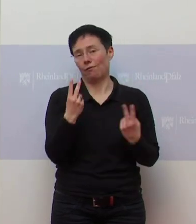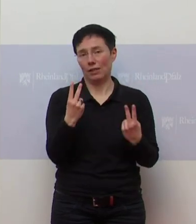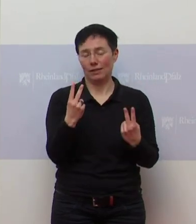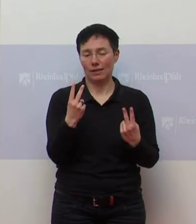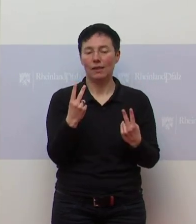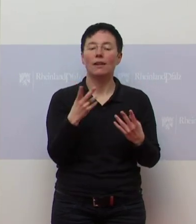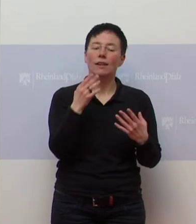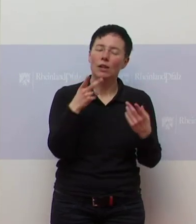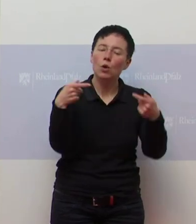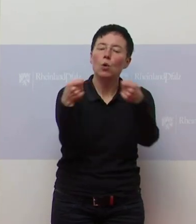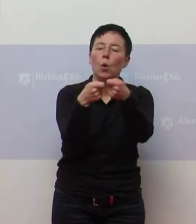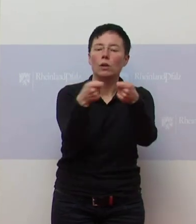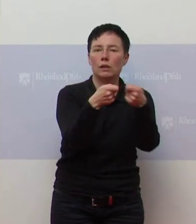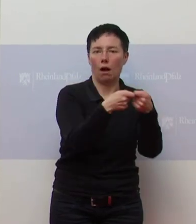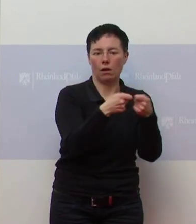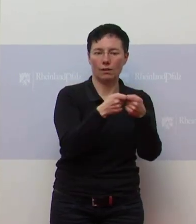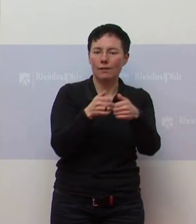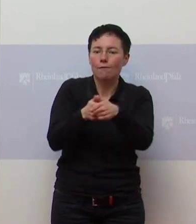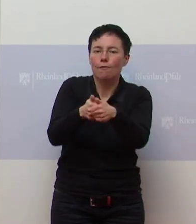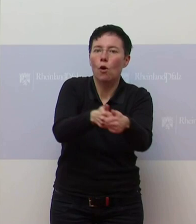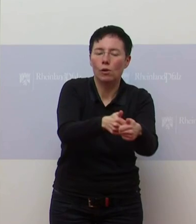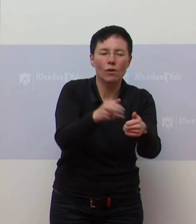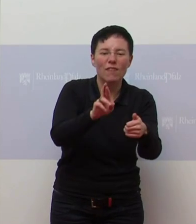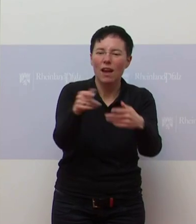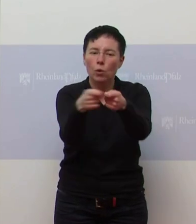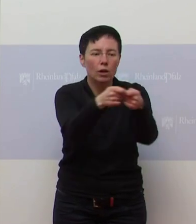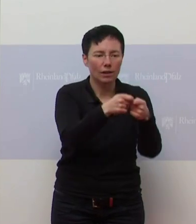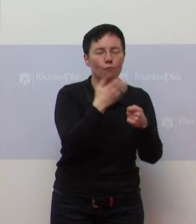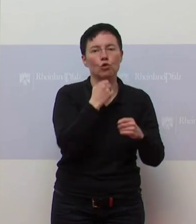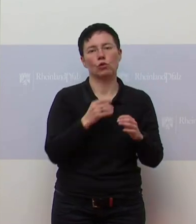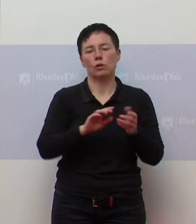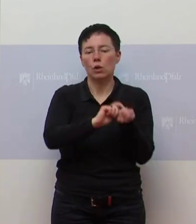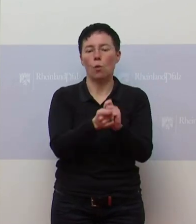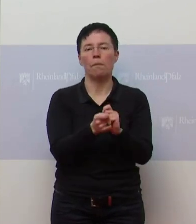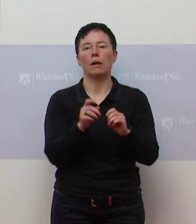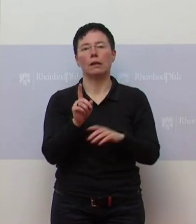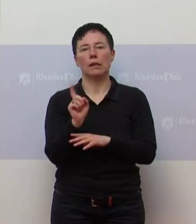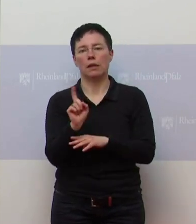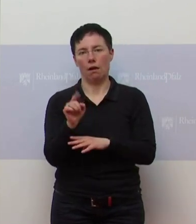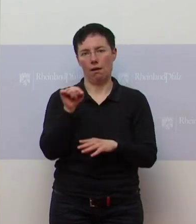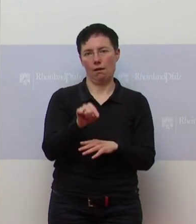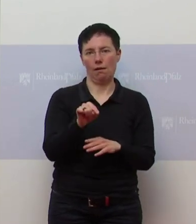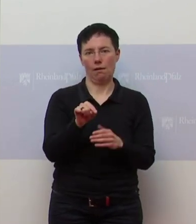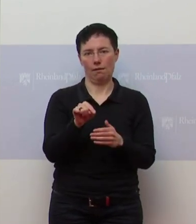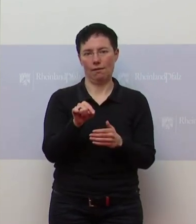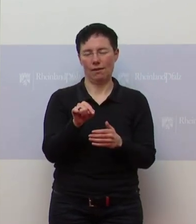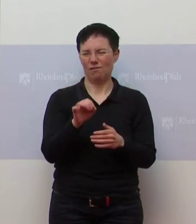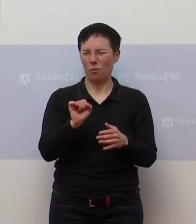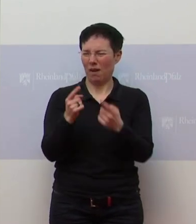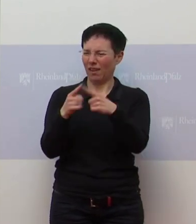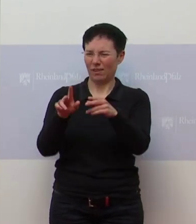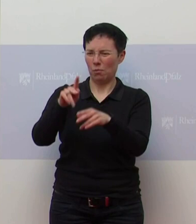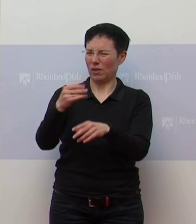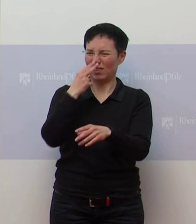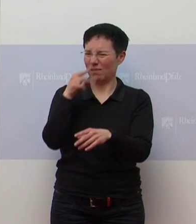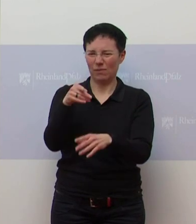Kontaktnachverfolgung digital machen wollen, weil alles andere in solchen Modellprojekten dann eben auch nicht gut läuft. Und ohnehin müssen